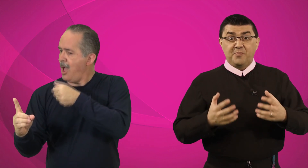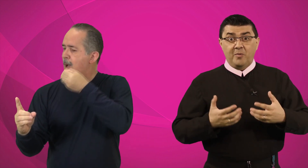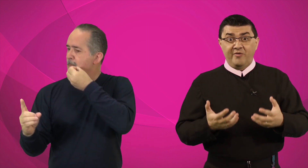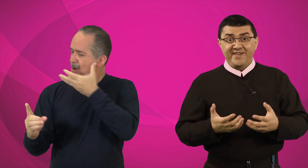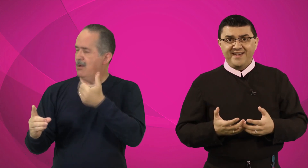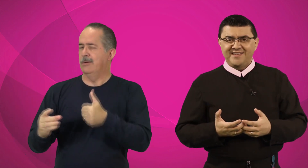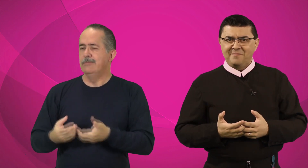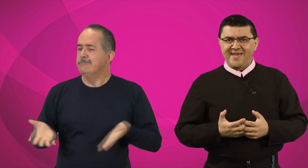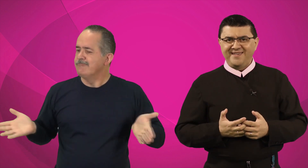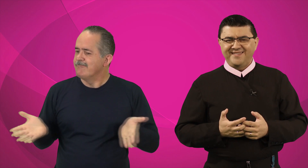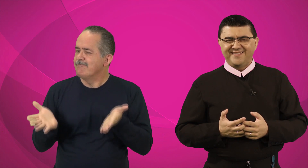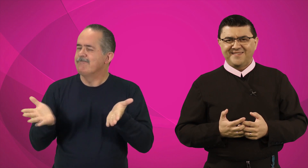de promover também,